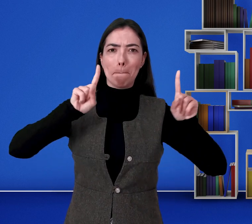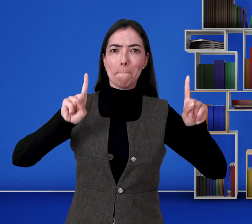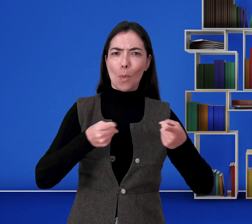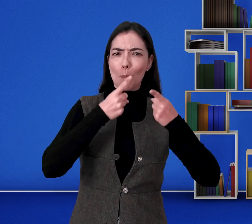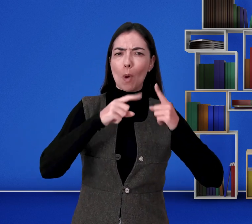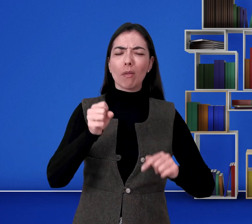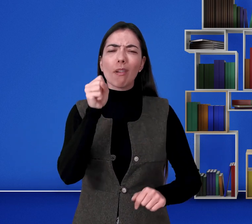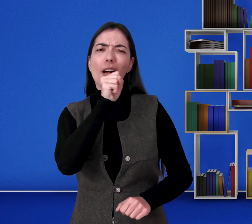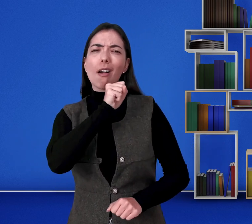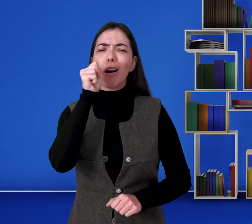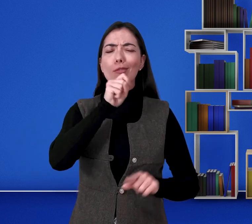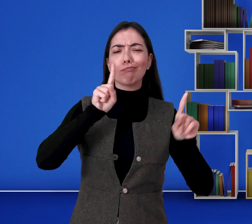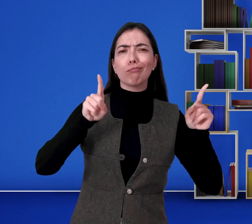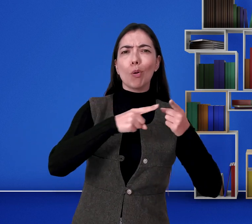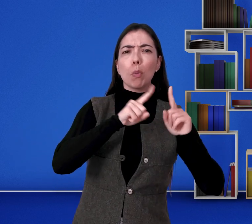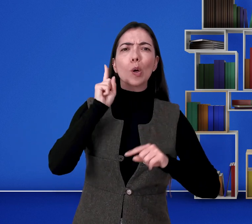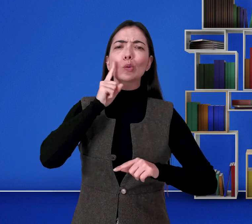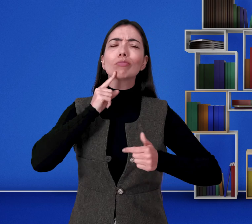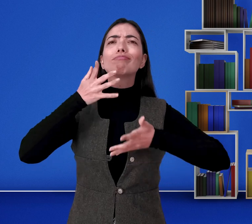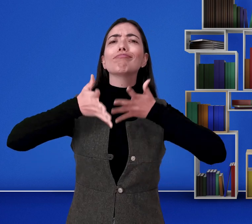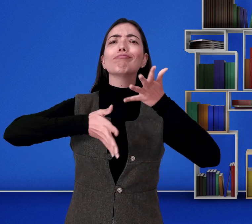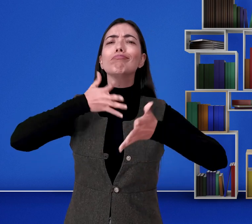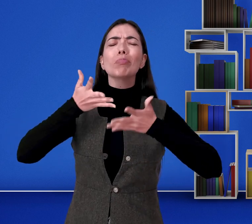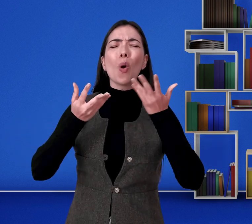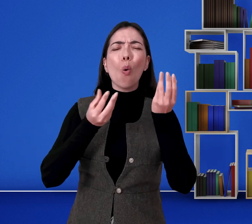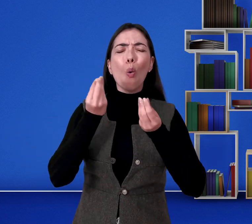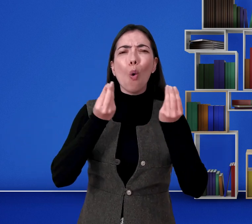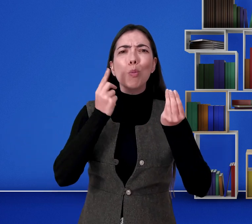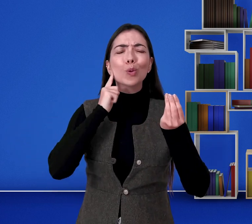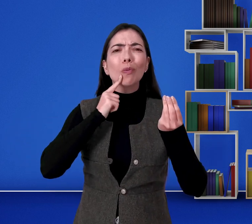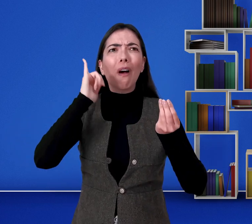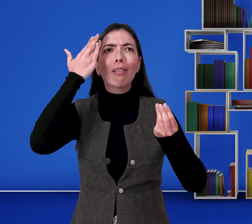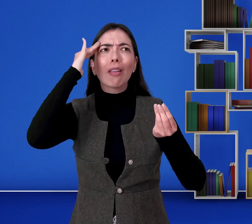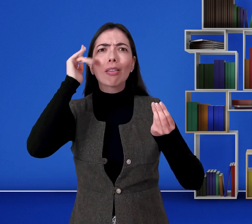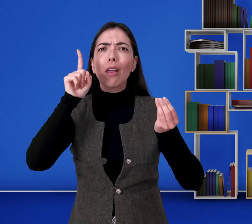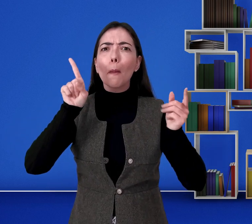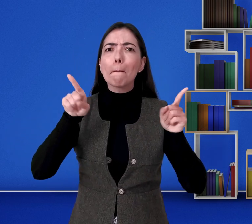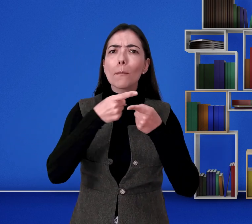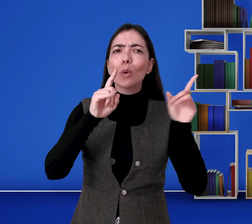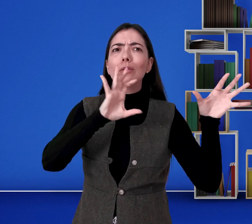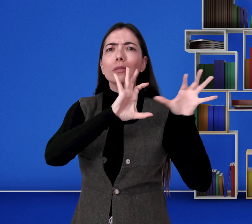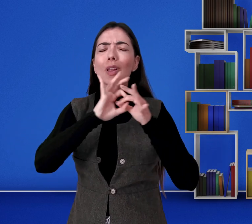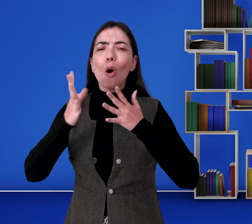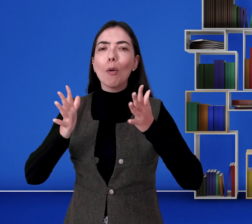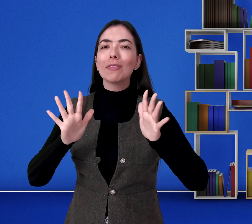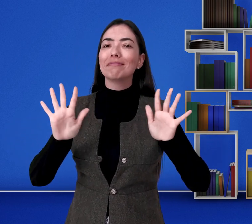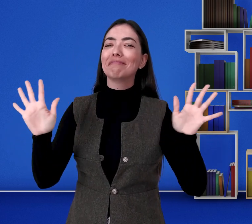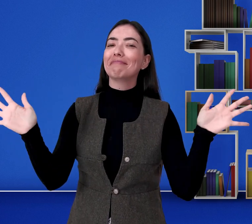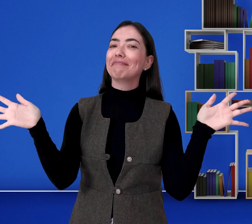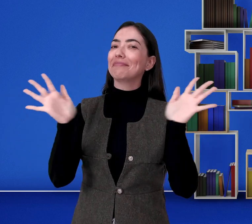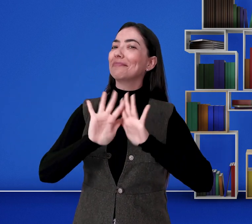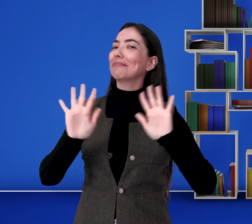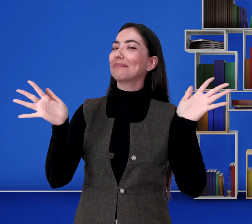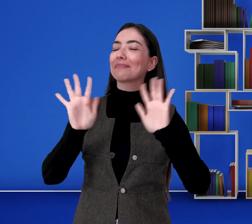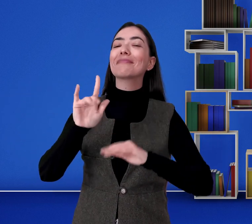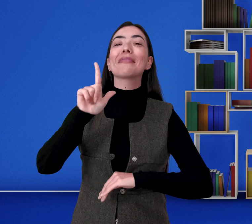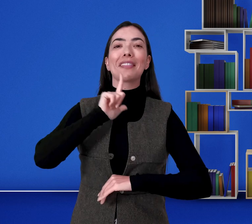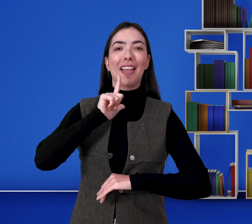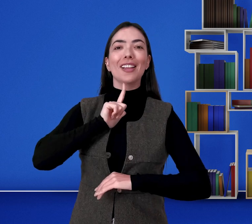Como ele vai escutar a música e vai conseguir sinalizar junto? Como isso? Calma! Tem